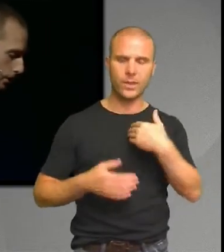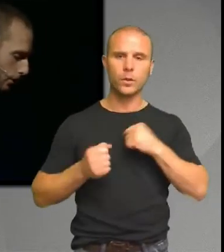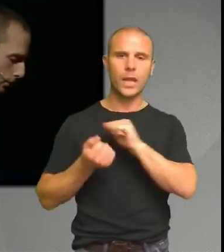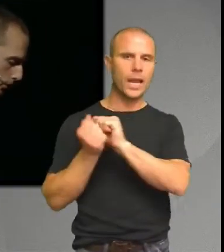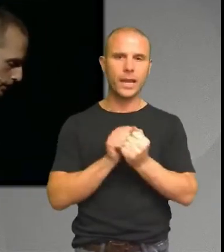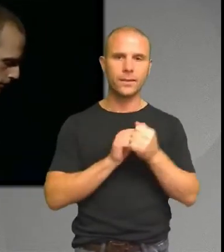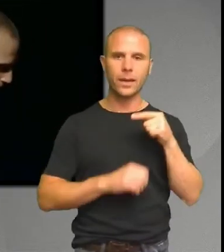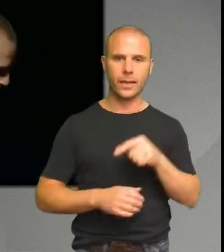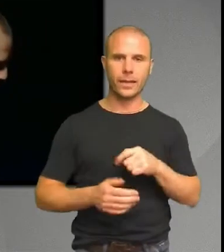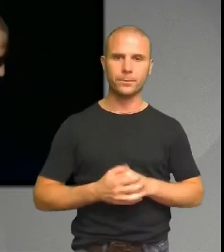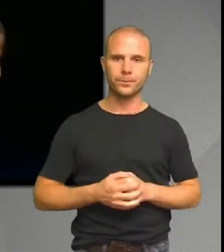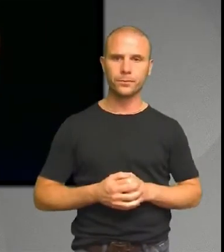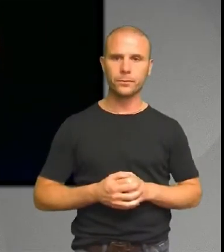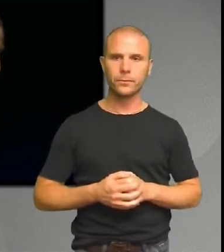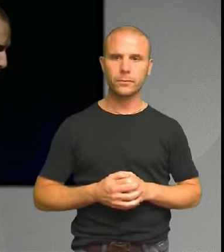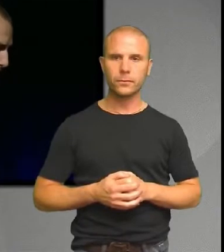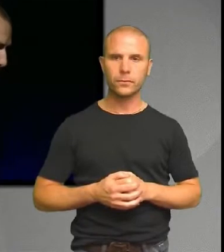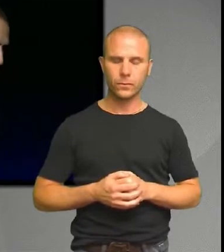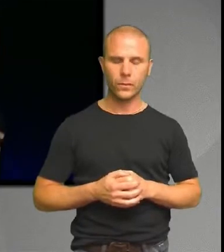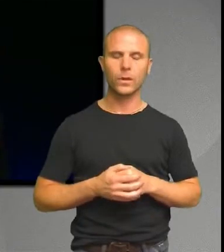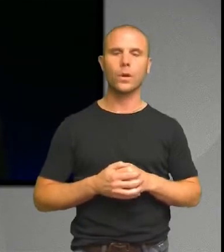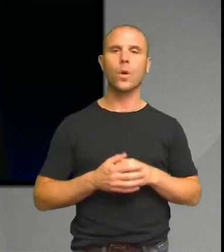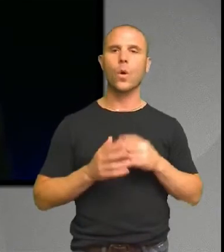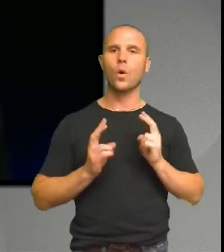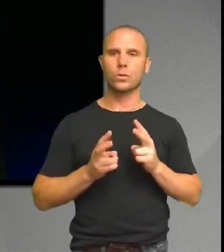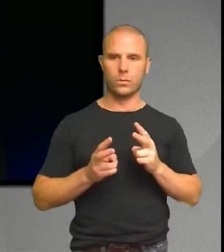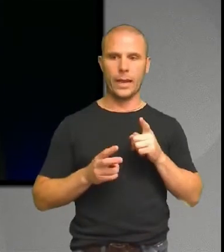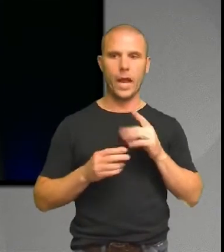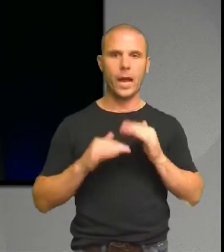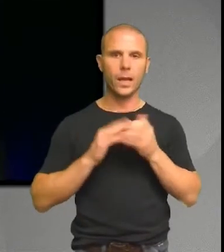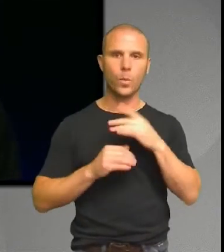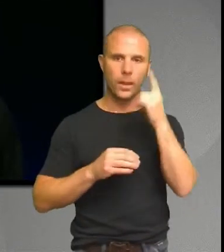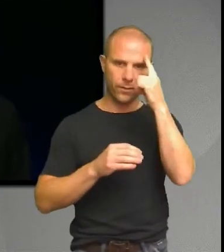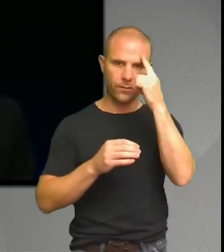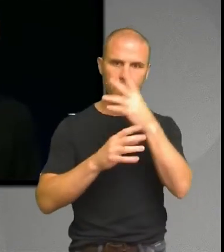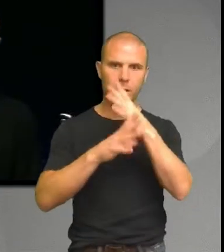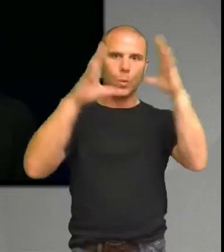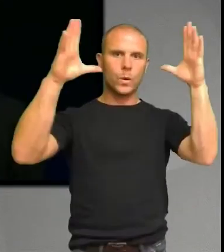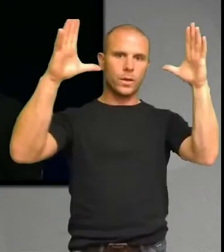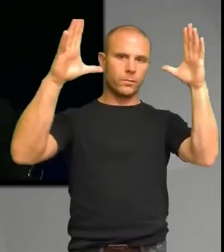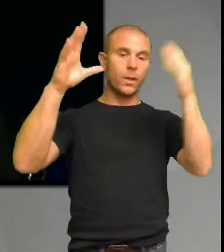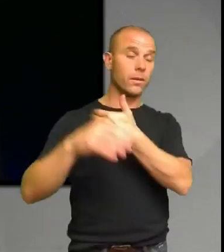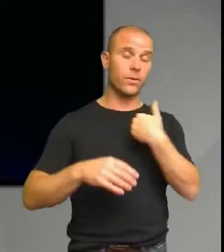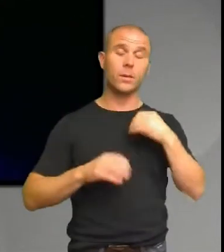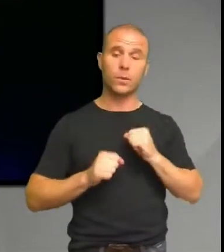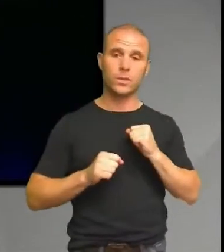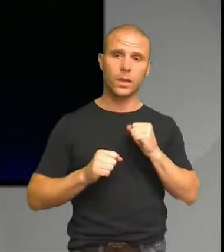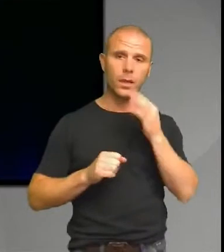Och då, som han har pratat om ikväll här också då, det handlar om visioner. Vi måste fråga oss själva, vad är det som betyder någonting?